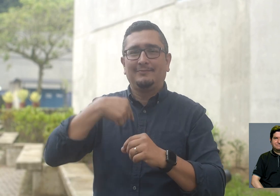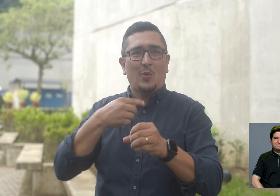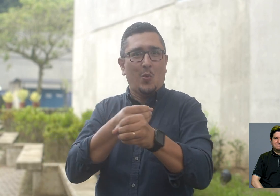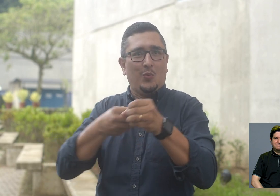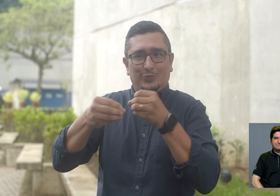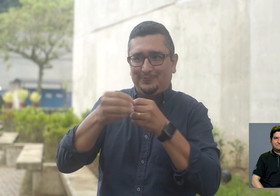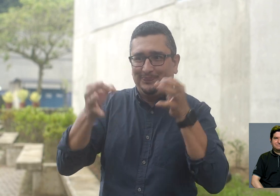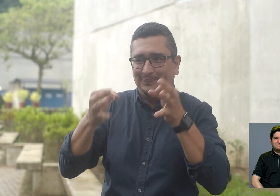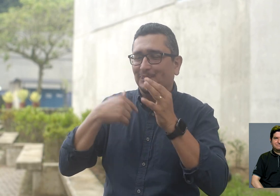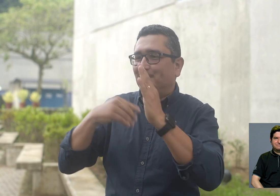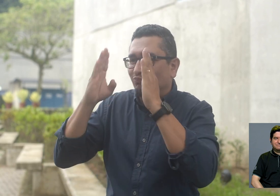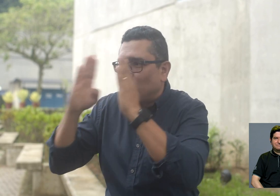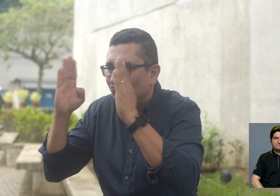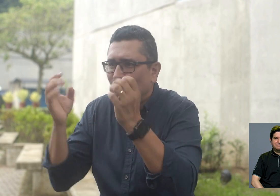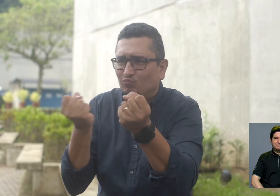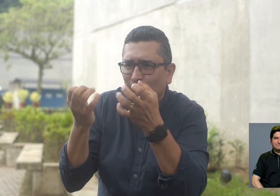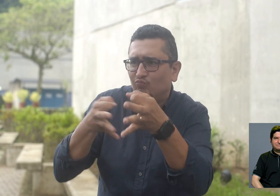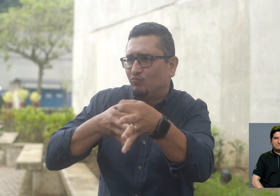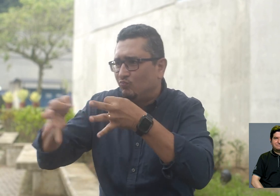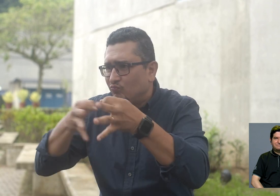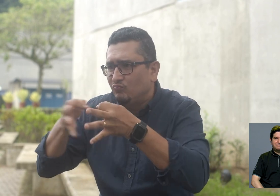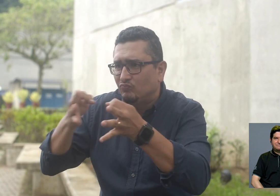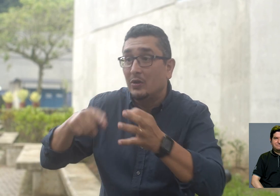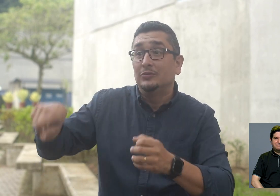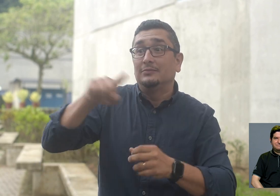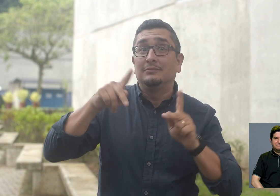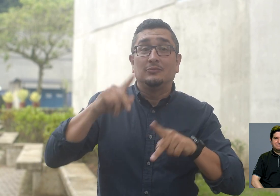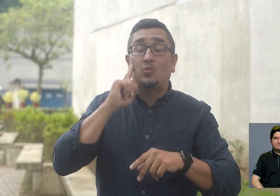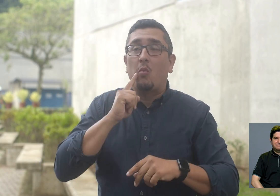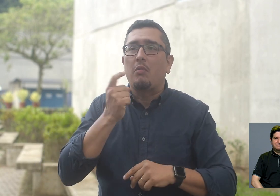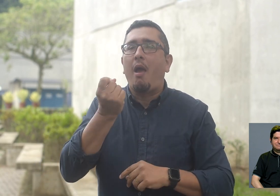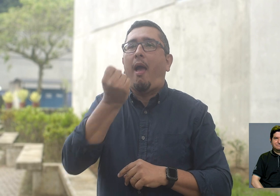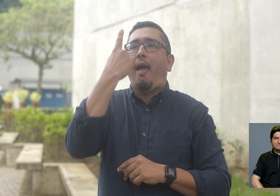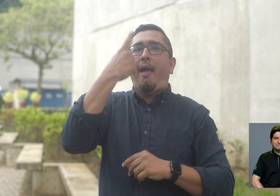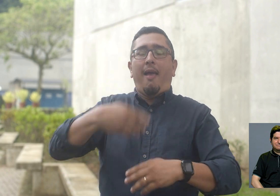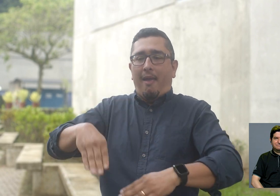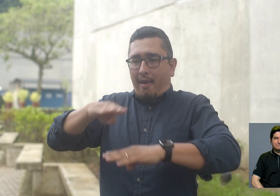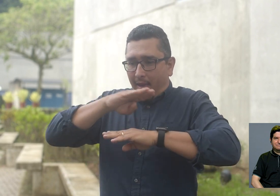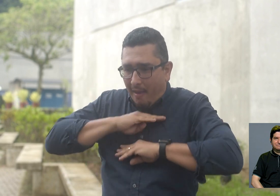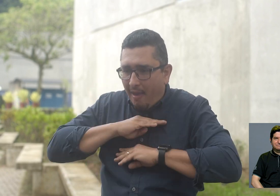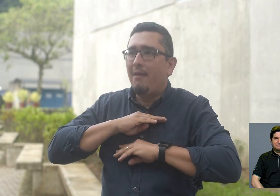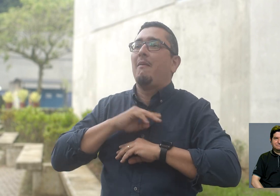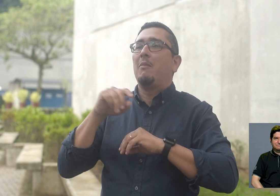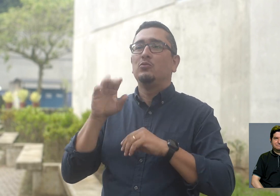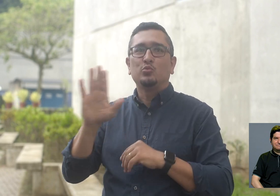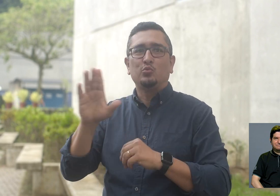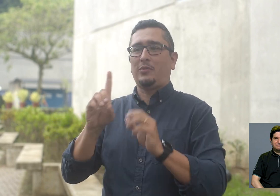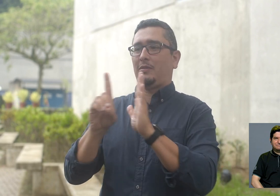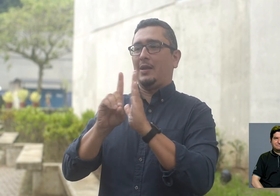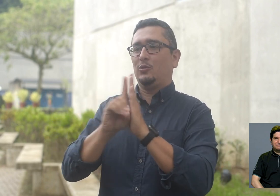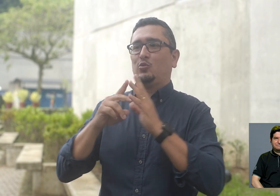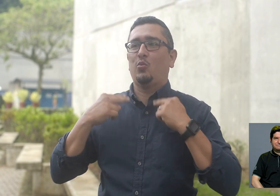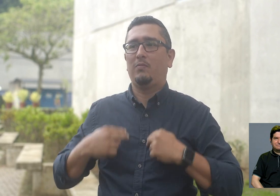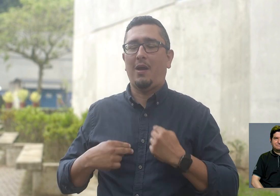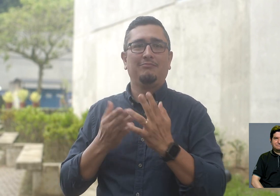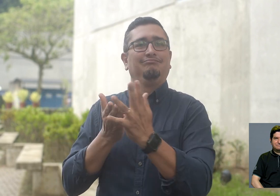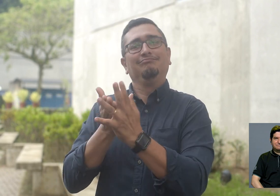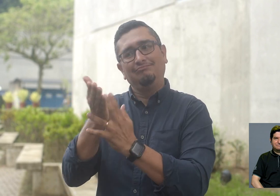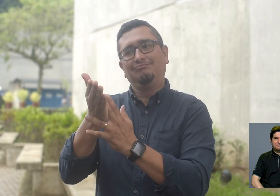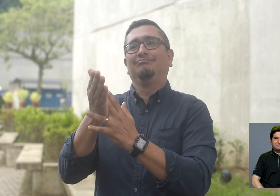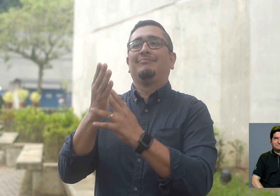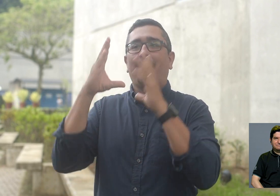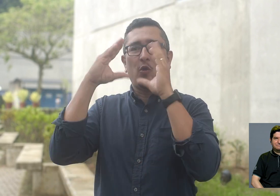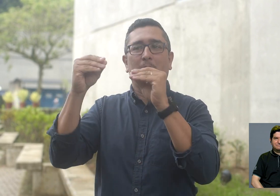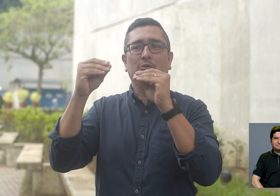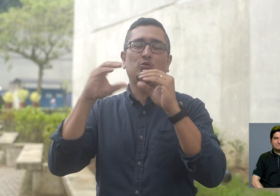no saben comunicarse en Lesco. Entonces, que estén consultorios jurídicos y que yo, en su lengua de señas, les pueda explicar sus derechos,